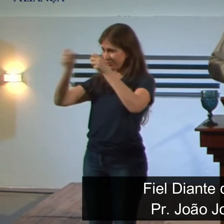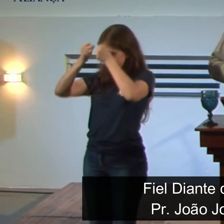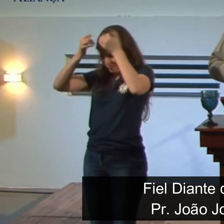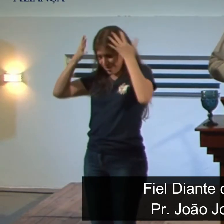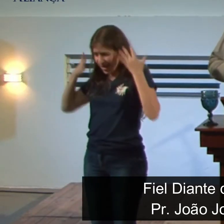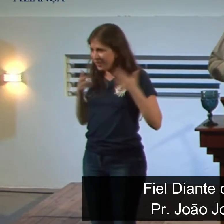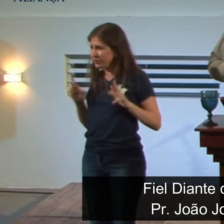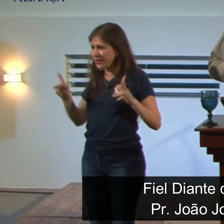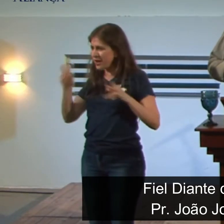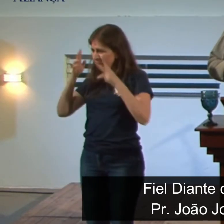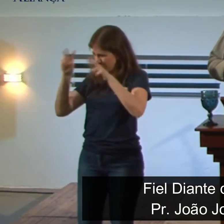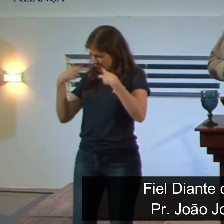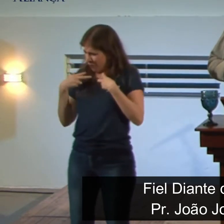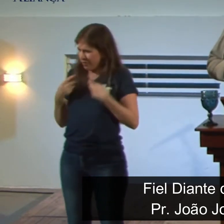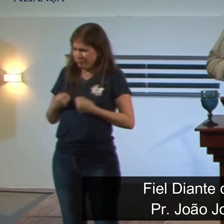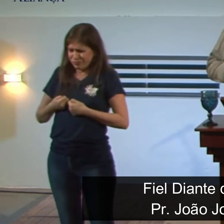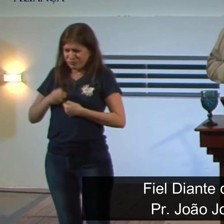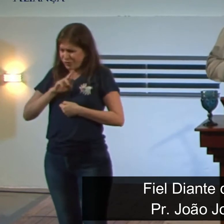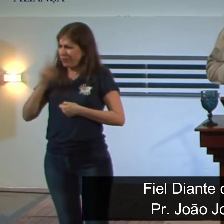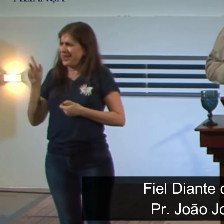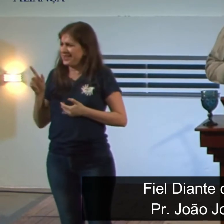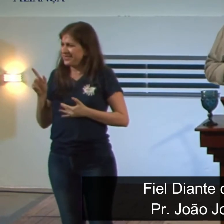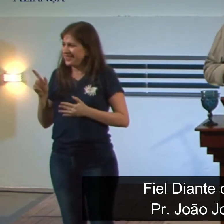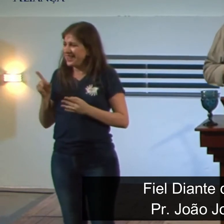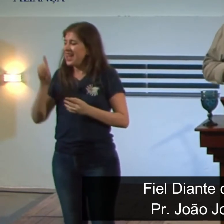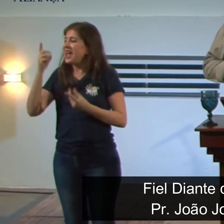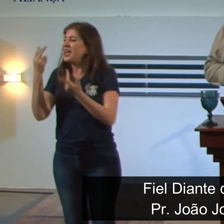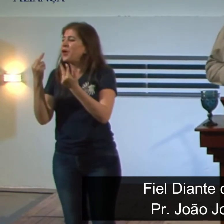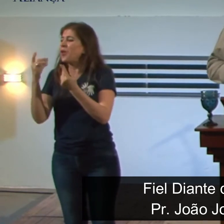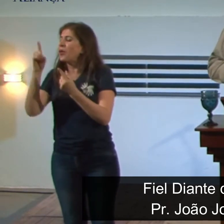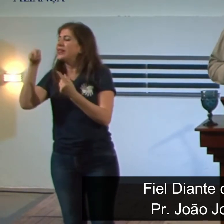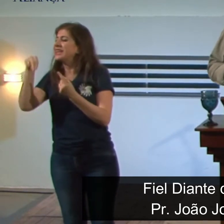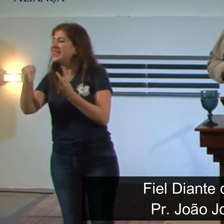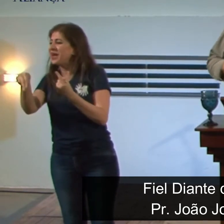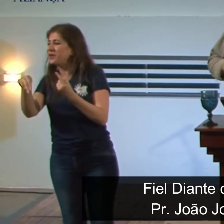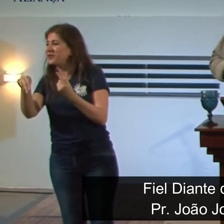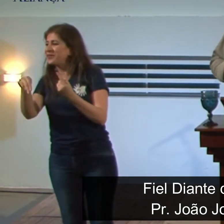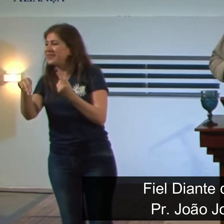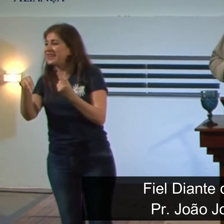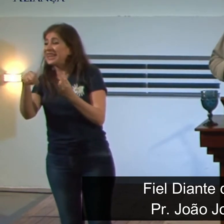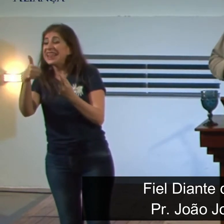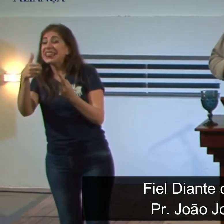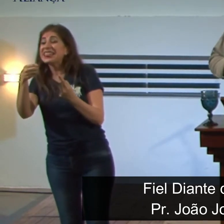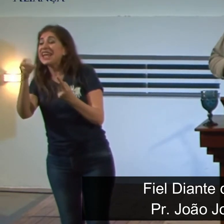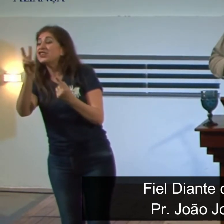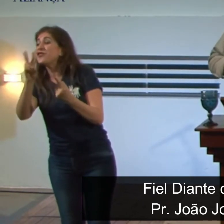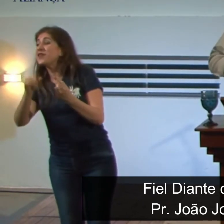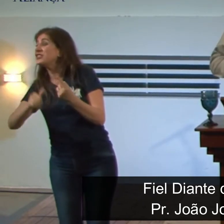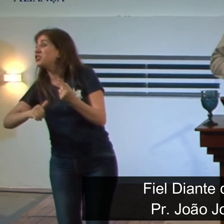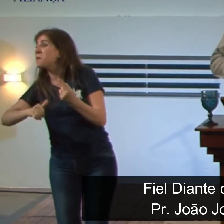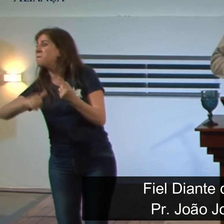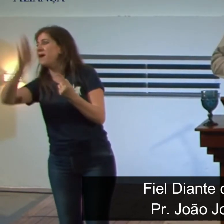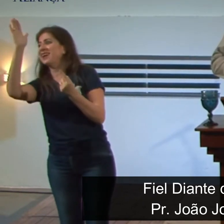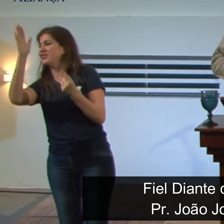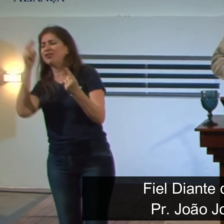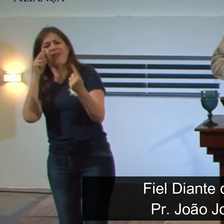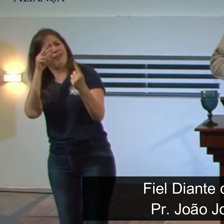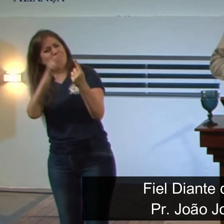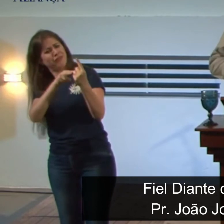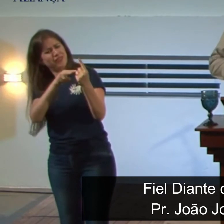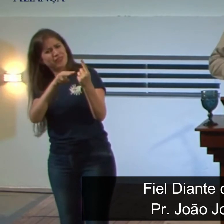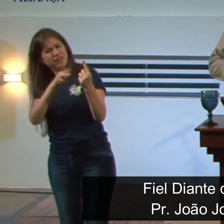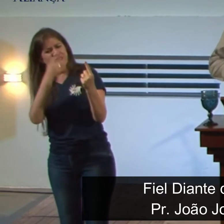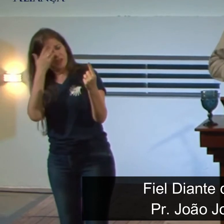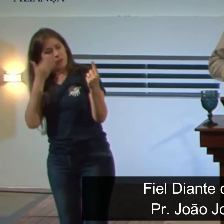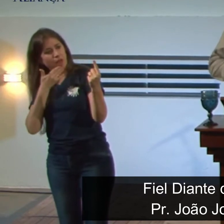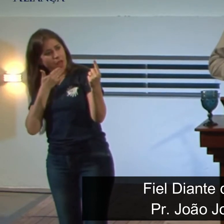Daniel Daniel 10 vezes mais 10 vezes mais Deus vai usar você e as pessoas vão